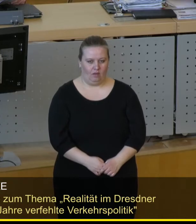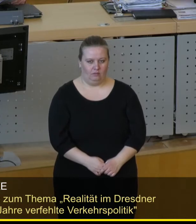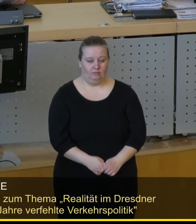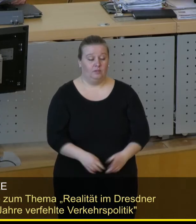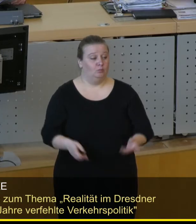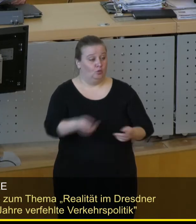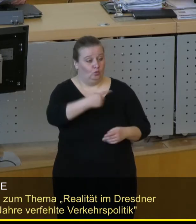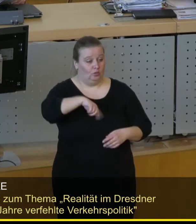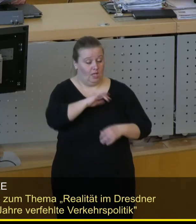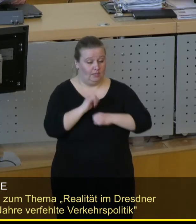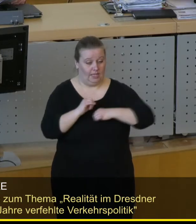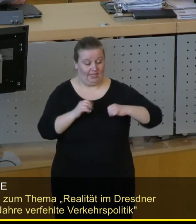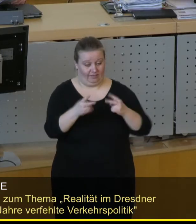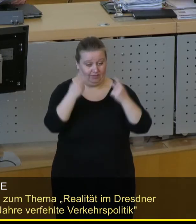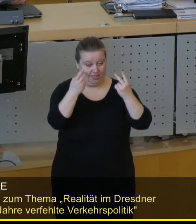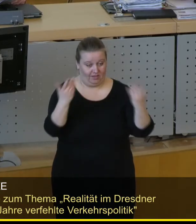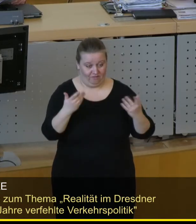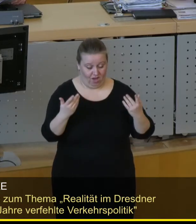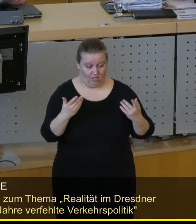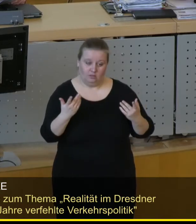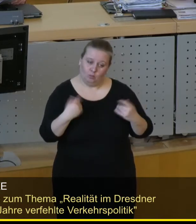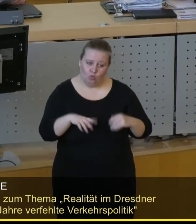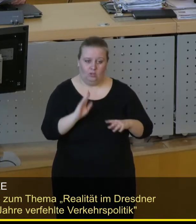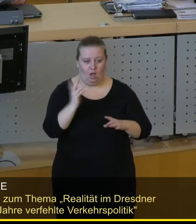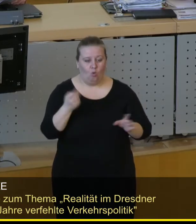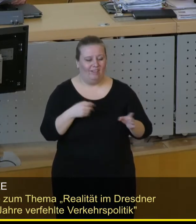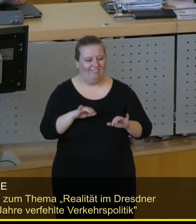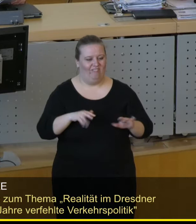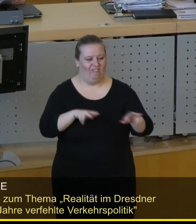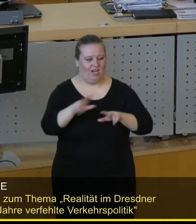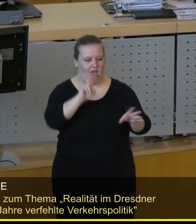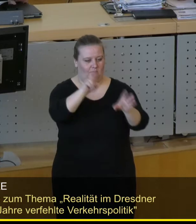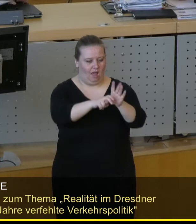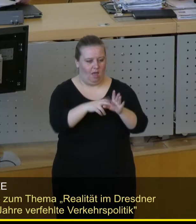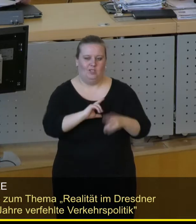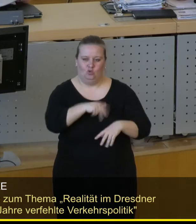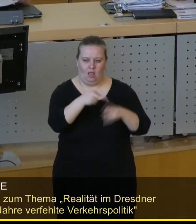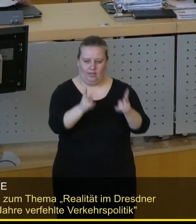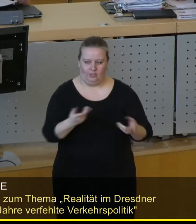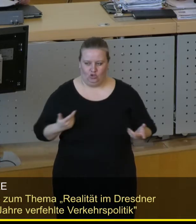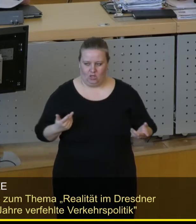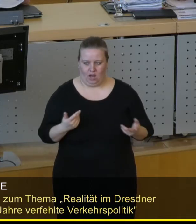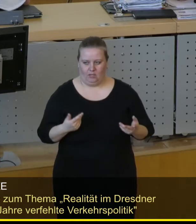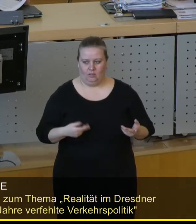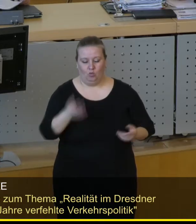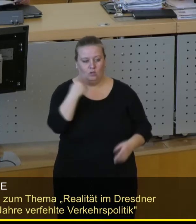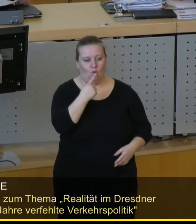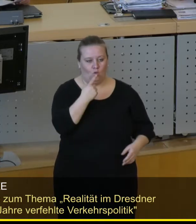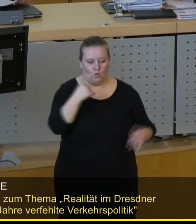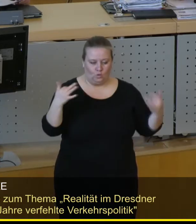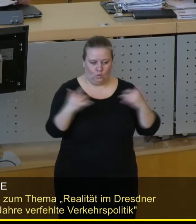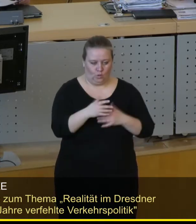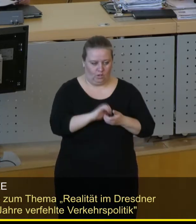Was uns als Linken erst mal wichtig ist, ist die Teilhabe am Verkehr, die soziale Gerechtigkeit. Wir haben als Rot-Rot-Grüne